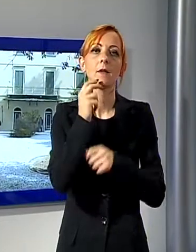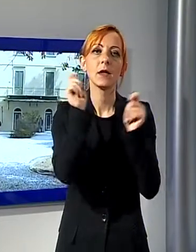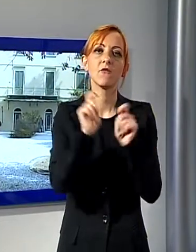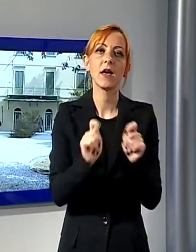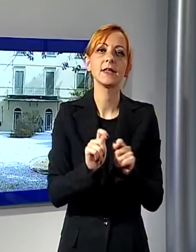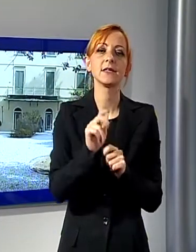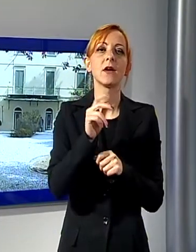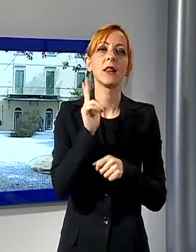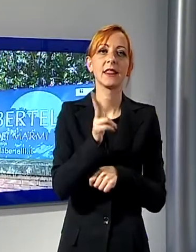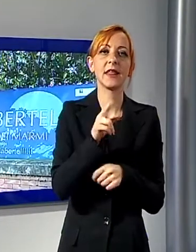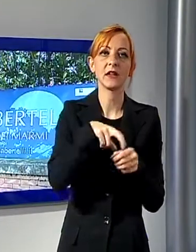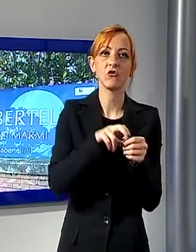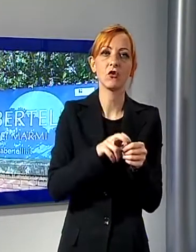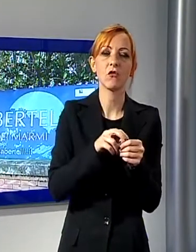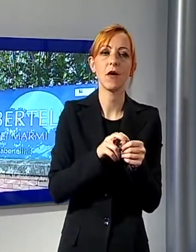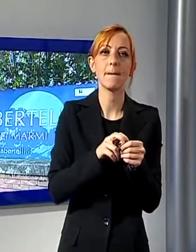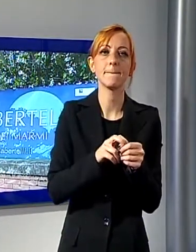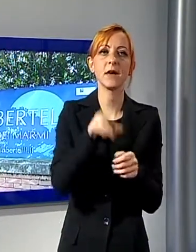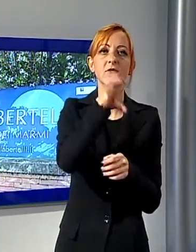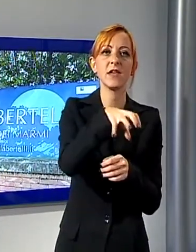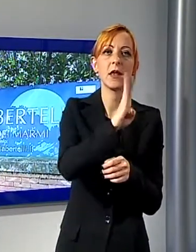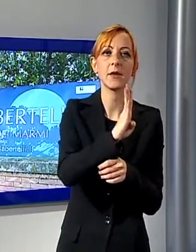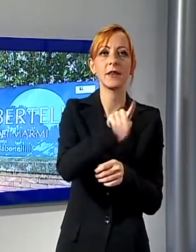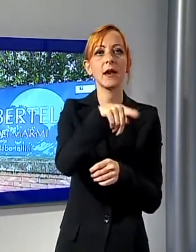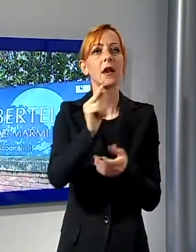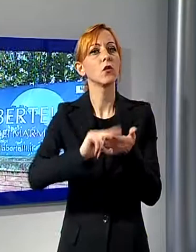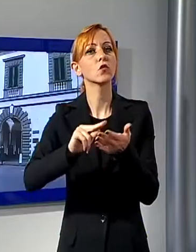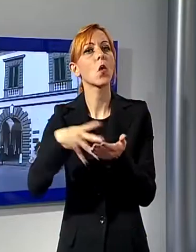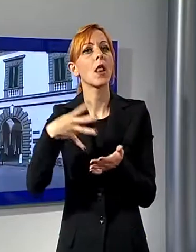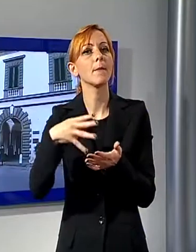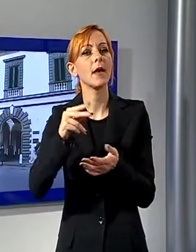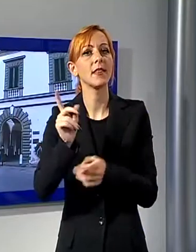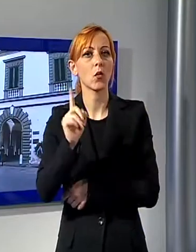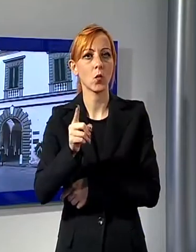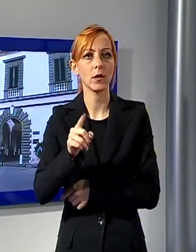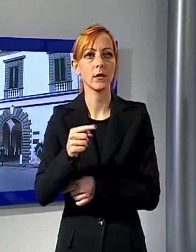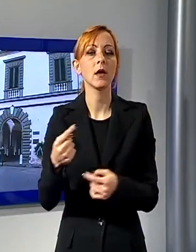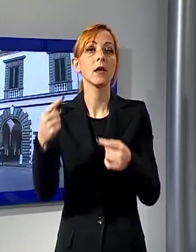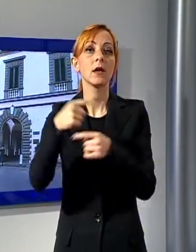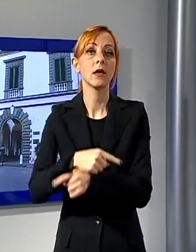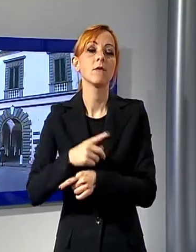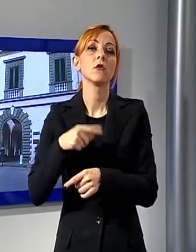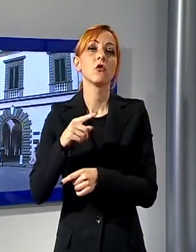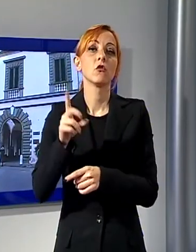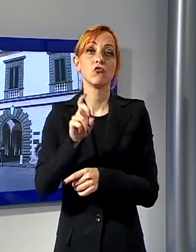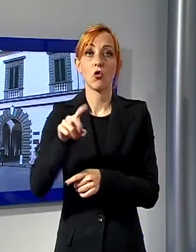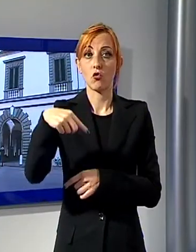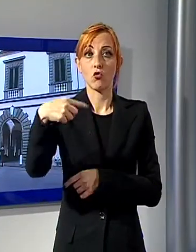Bertelli e alla Scuola Media Guidi. Il giorno seguente gli appuntamenti si sposteranno su Lucca, in particolare al Real Collegio,